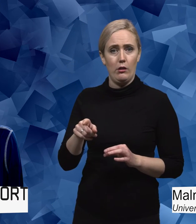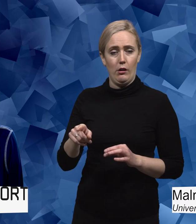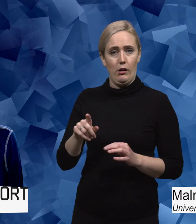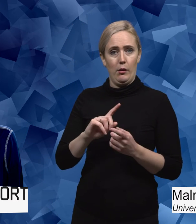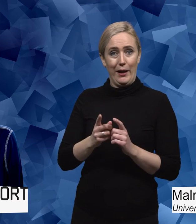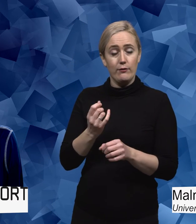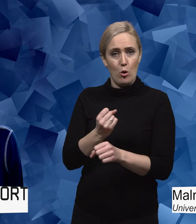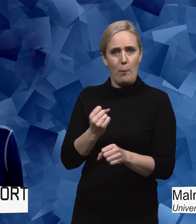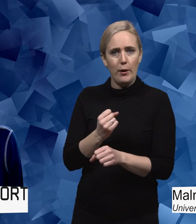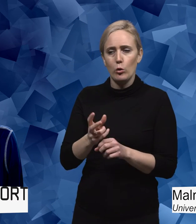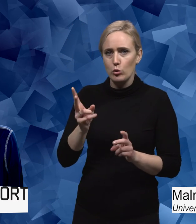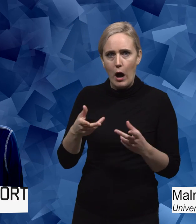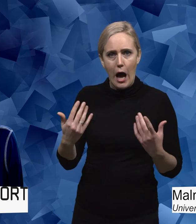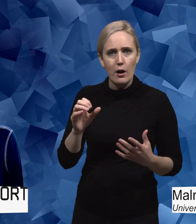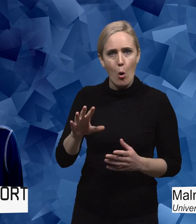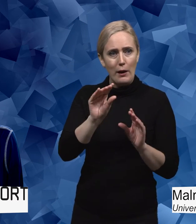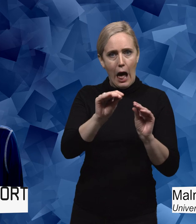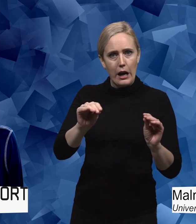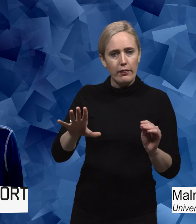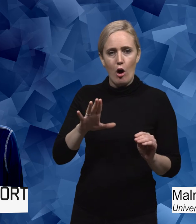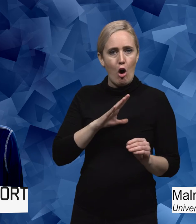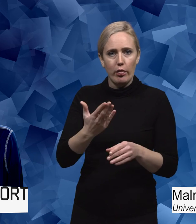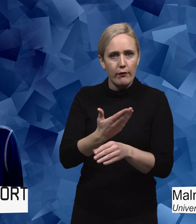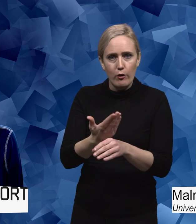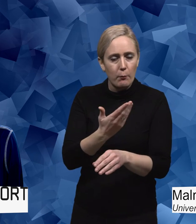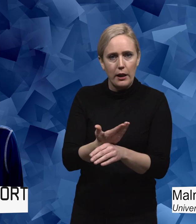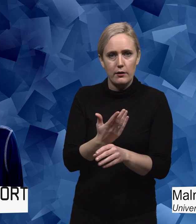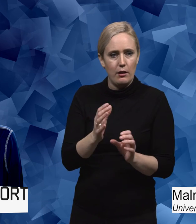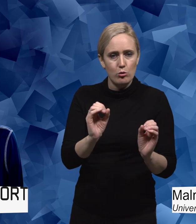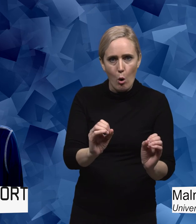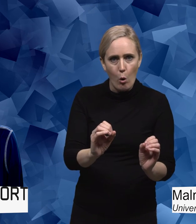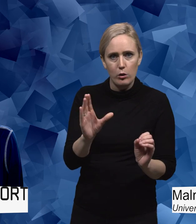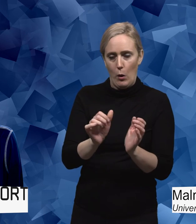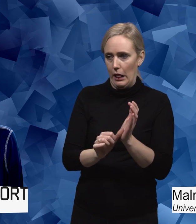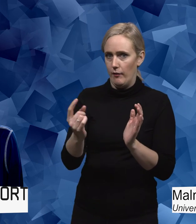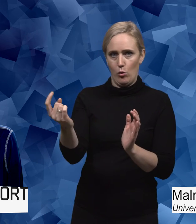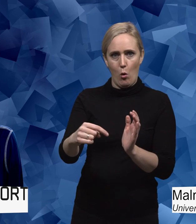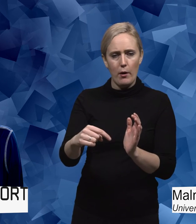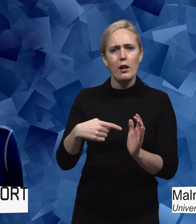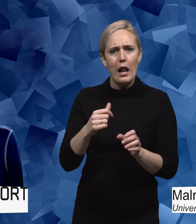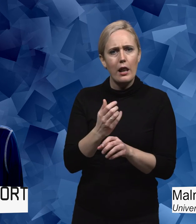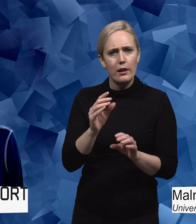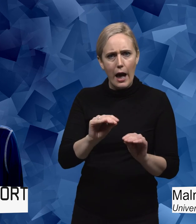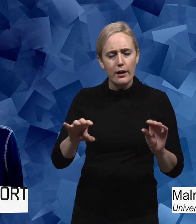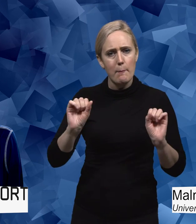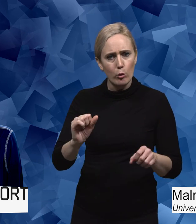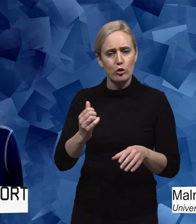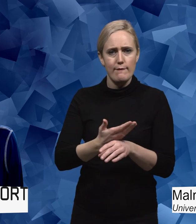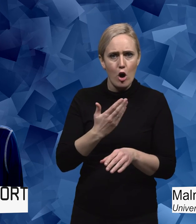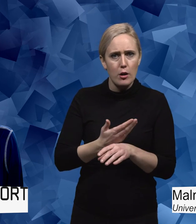orförberedd när den här eleven kommer. Så det gäller ju att man liksom har tänkt igenom det här och jobbat igenom de här frågorna innan man